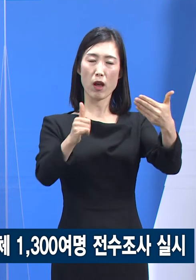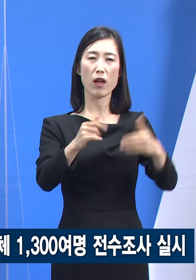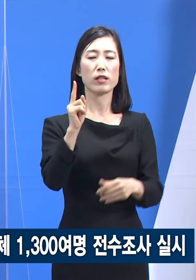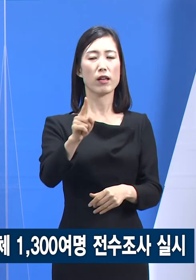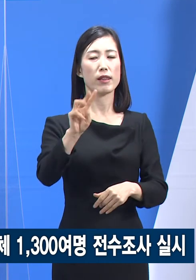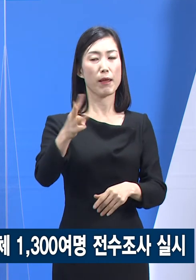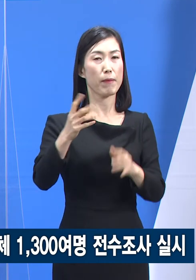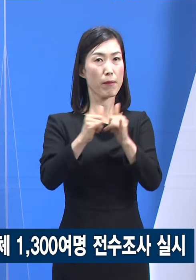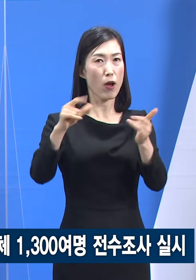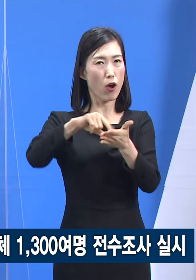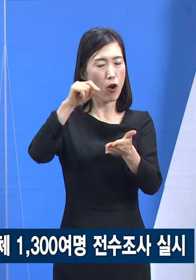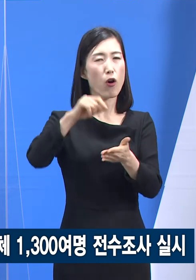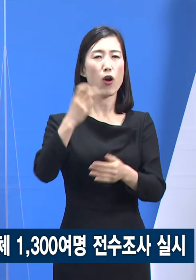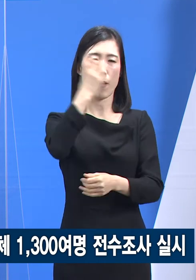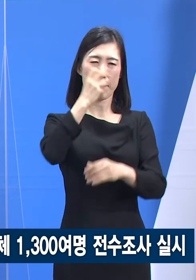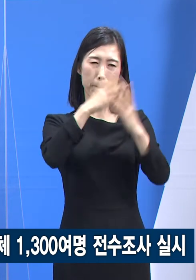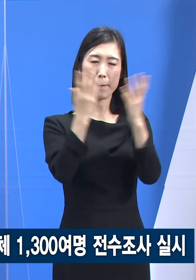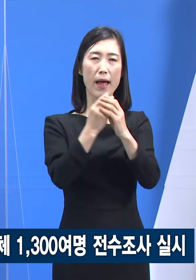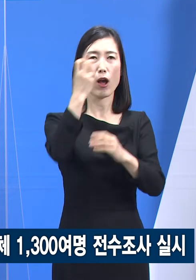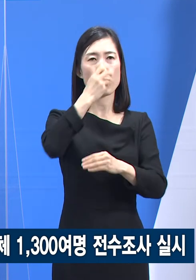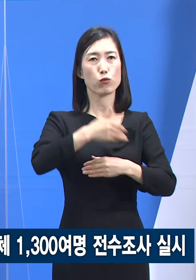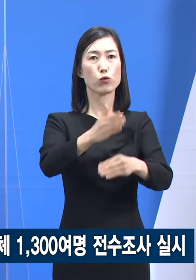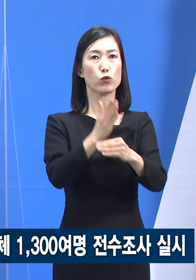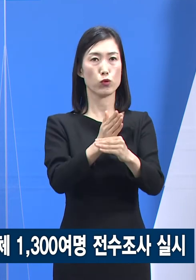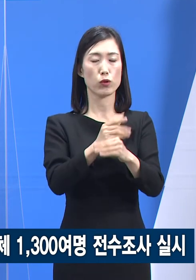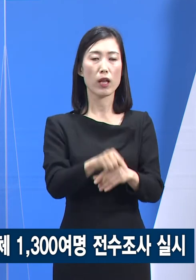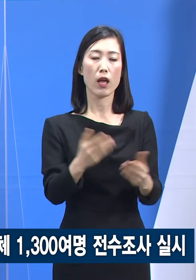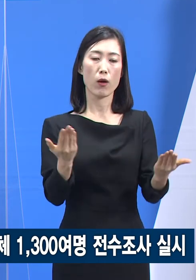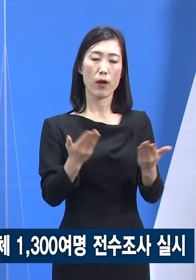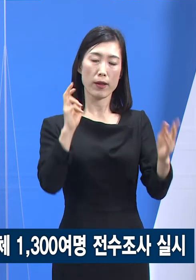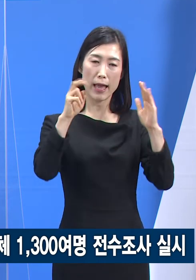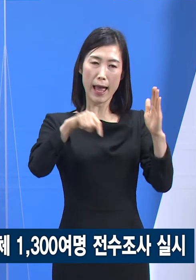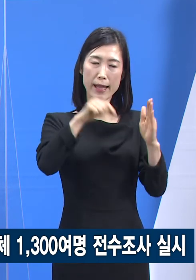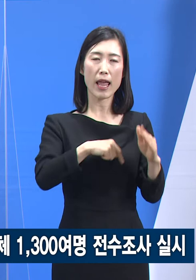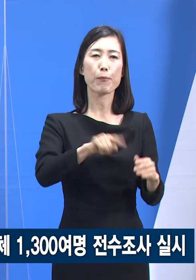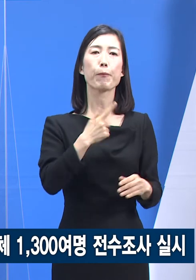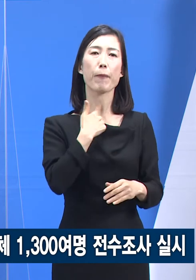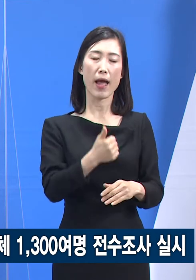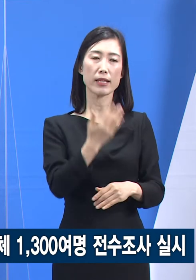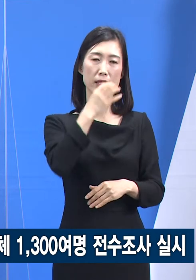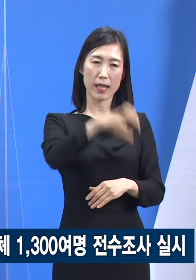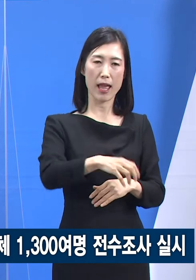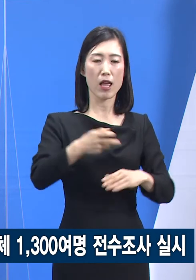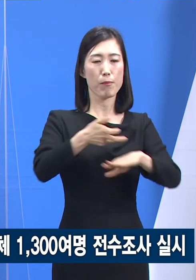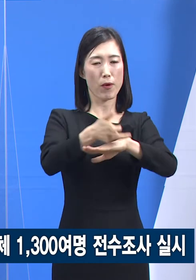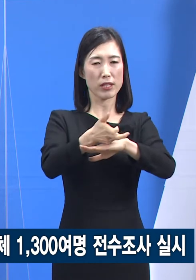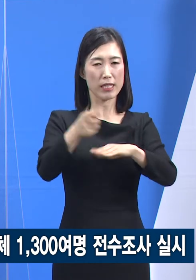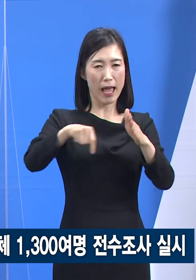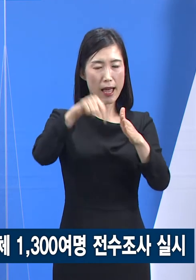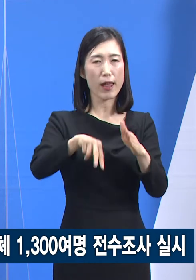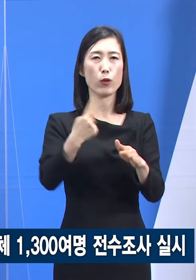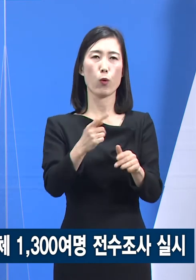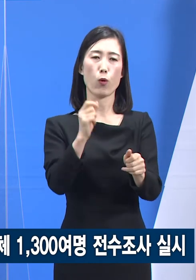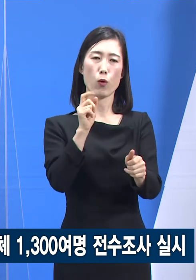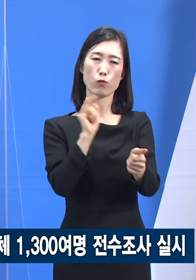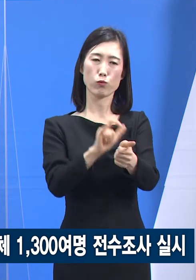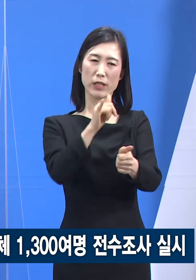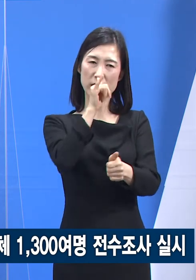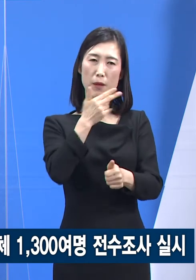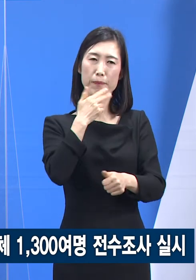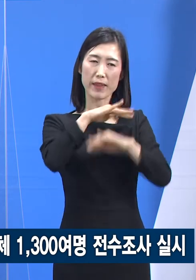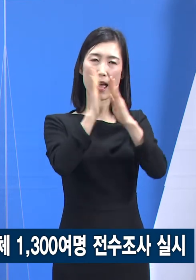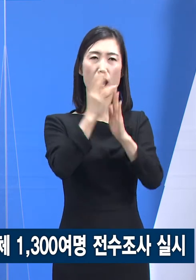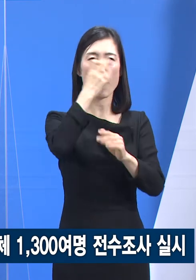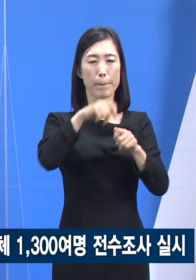전수조사가 실시 중이고 업체 직원들이 이용한 식당, 산단 내 셔틀버스 등에 대해서도 역학조사를 실시하고